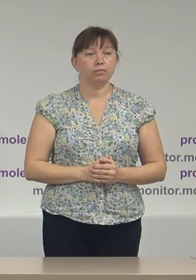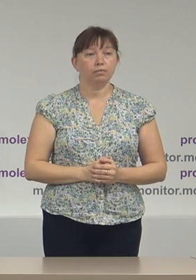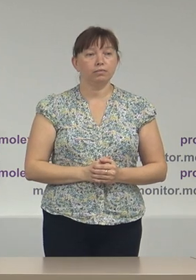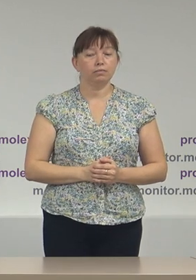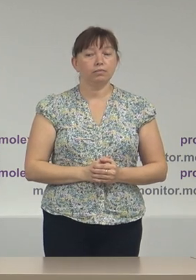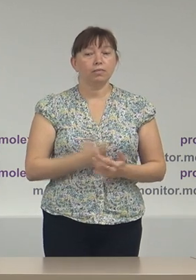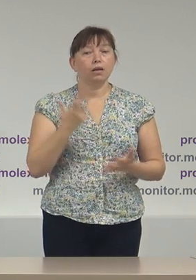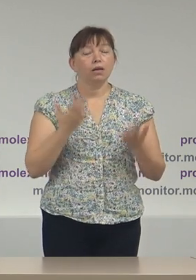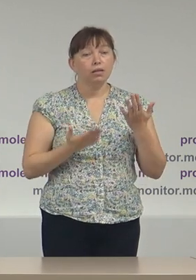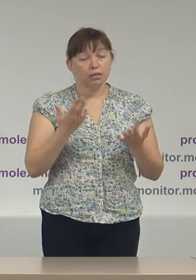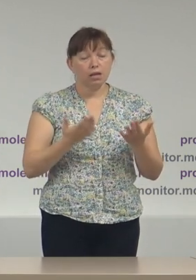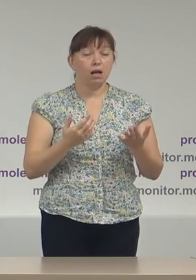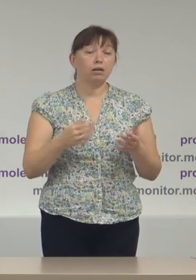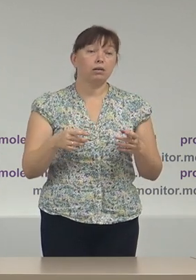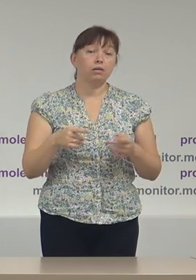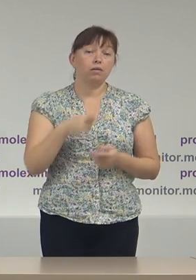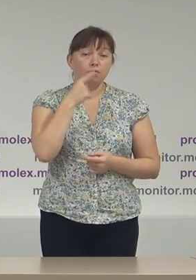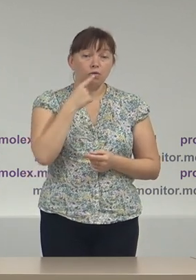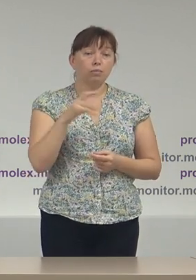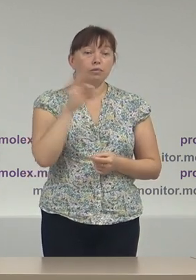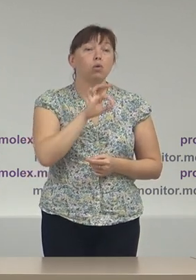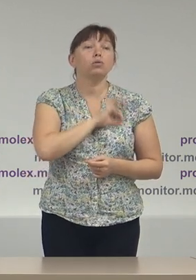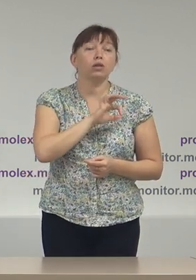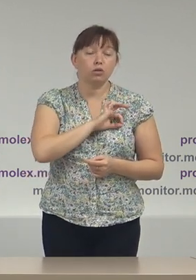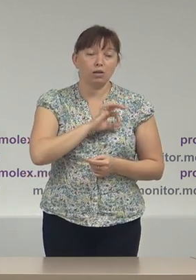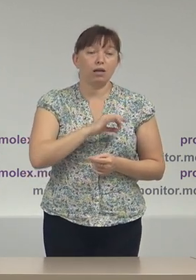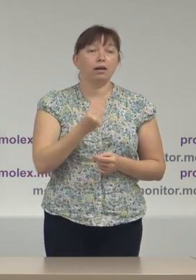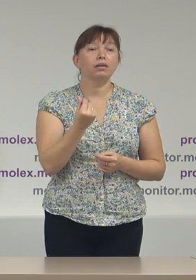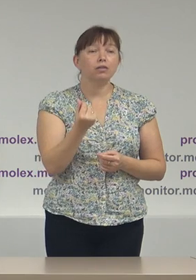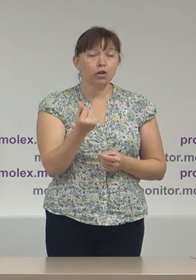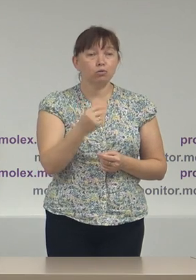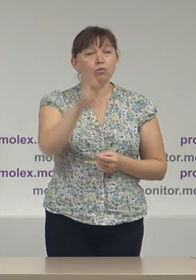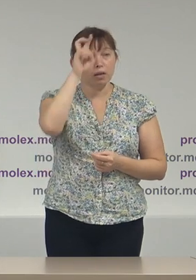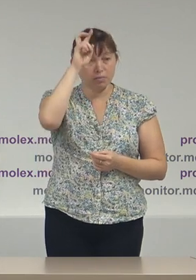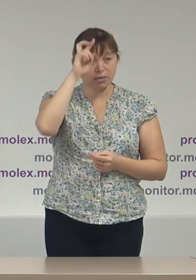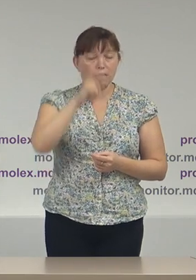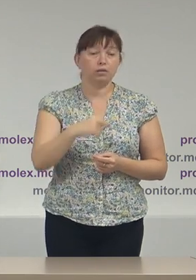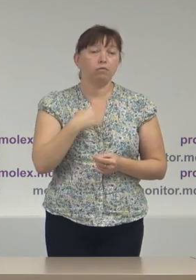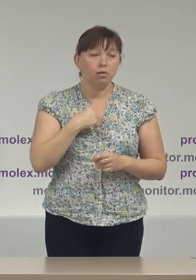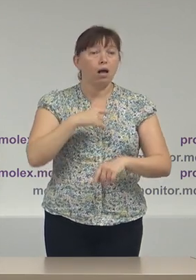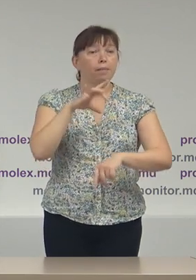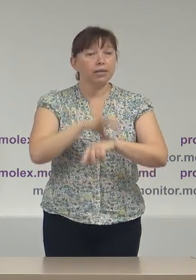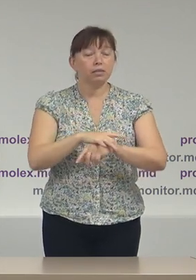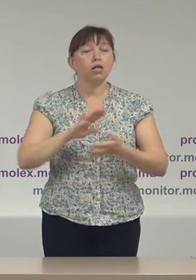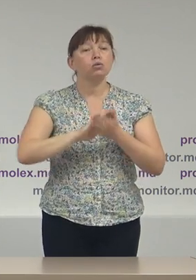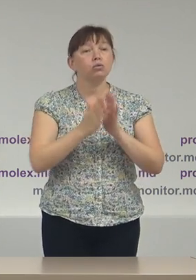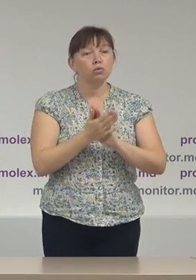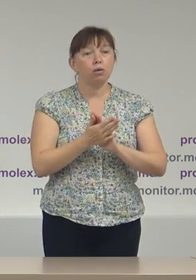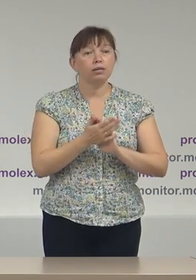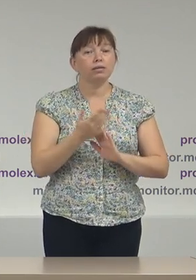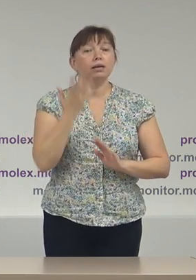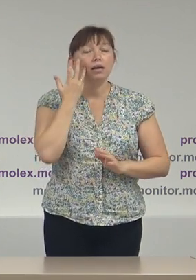Dacă tot referim la utilizarea resurselor administrative, am atestat o situație în care